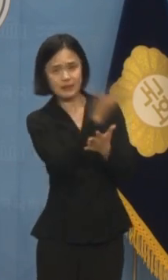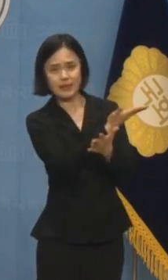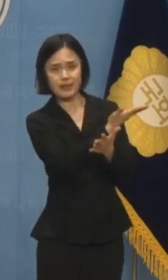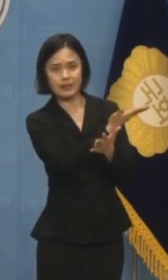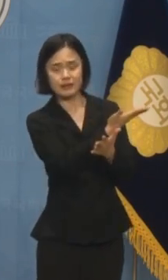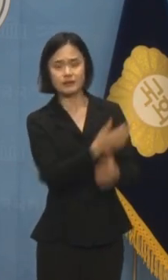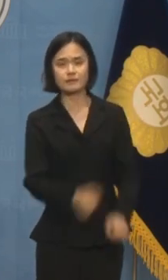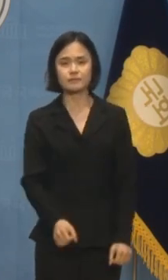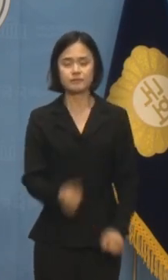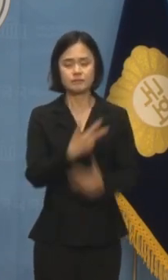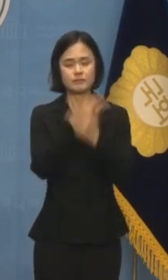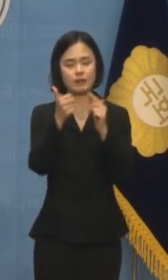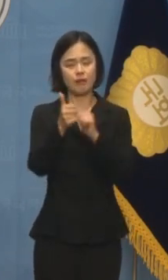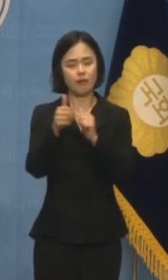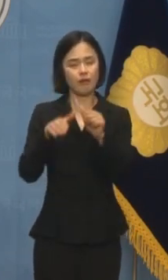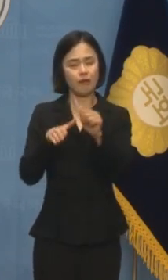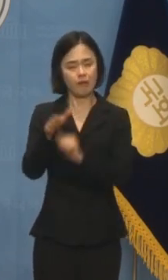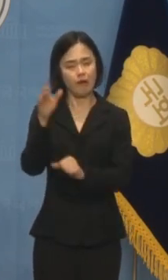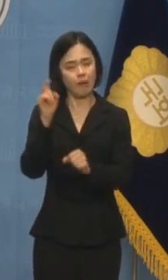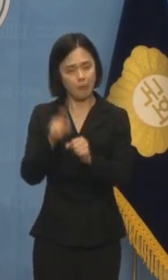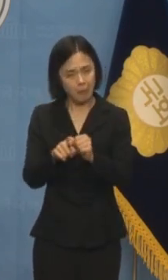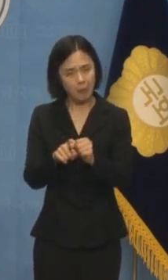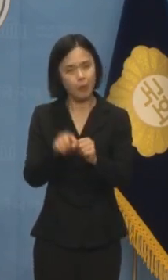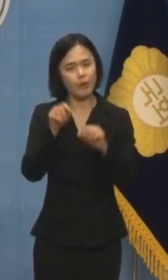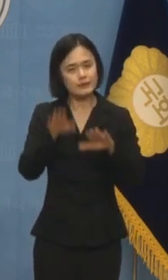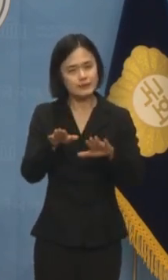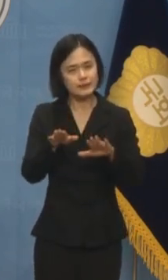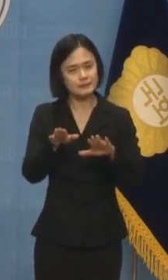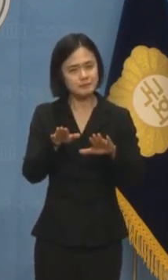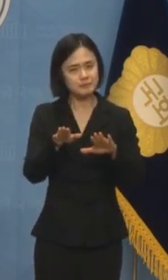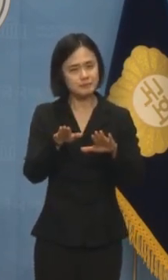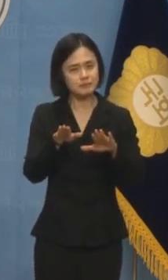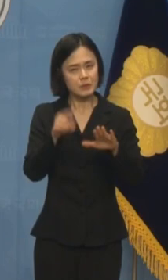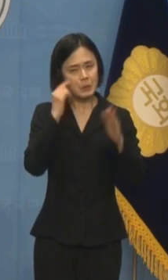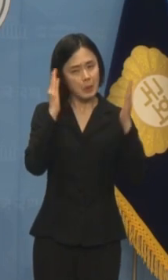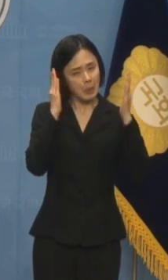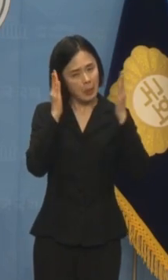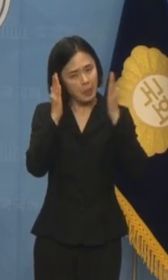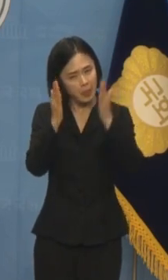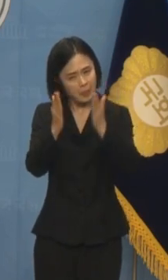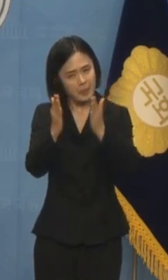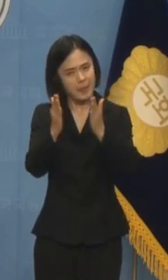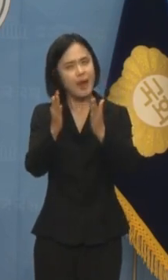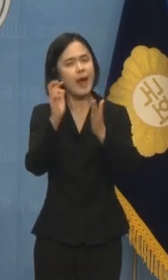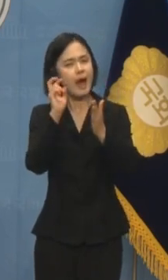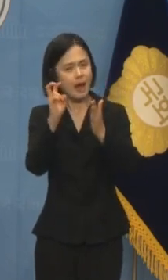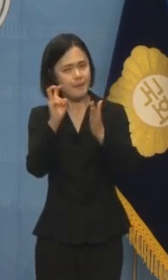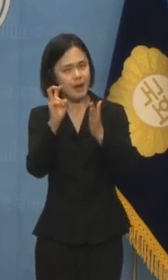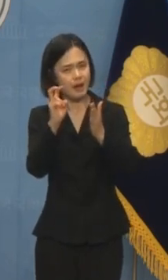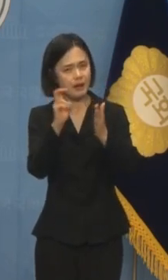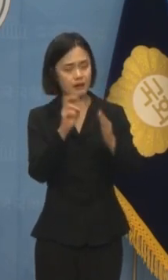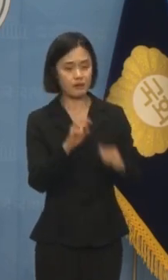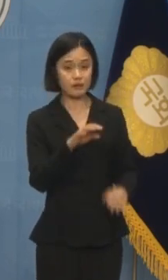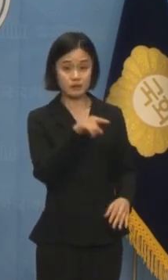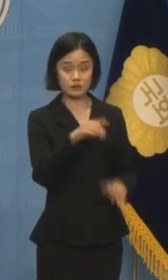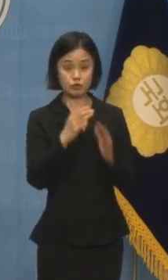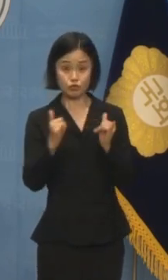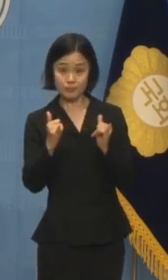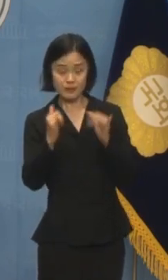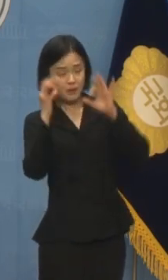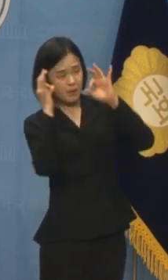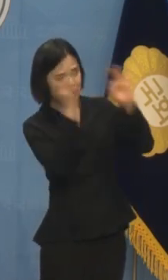국면 전환을 시도하려는 것 같은데 국민께서는 이미 윤석열 정부와 국민의힘의 거짓말을